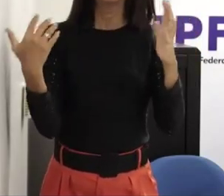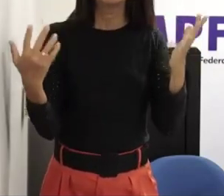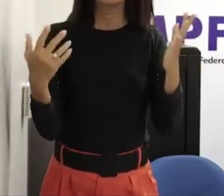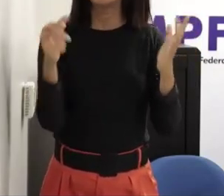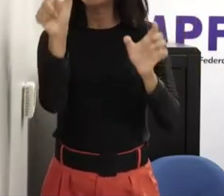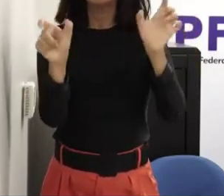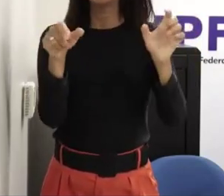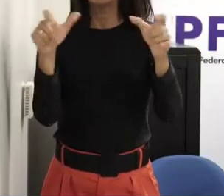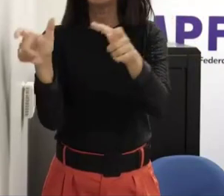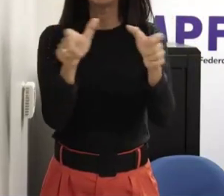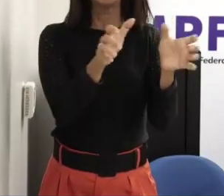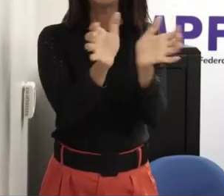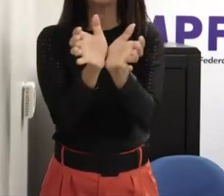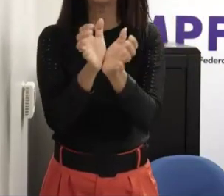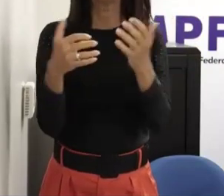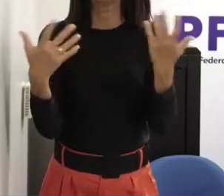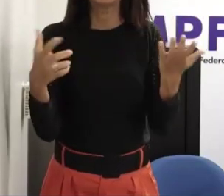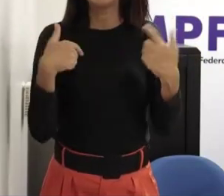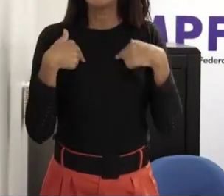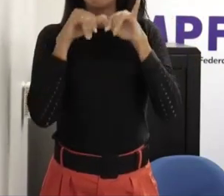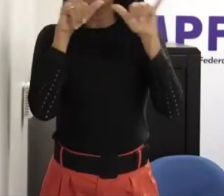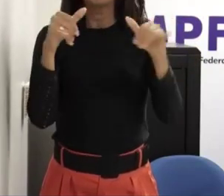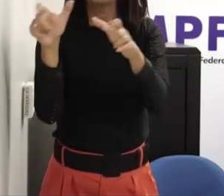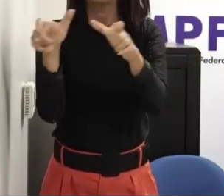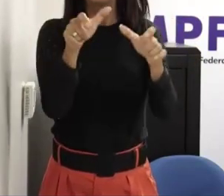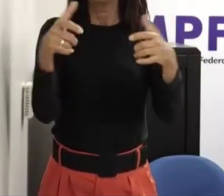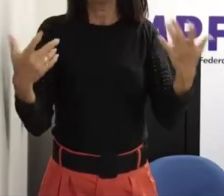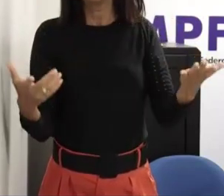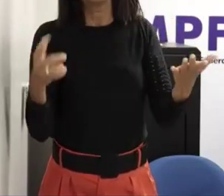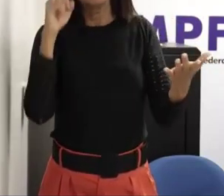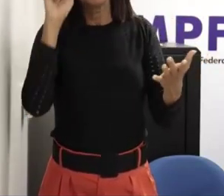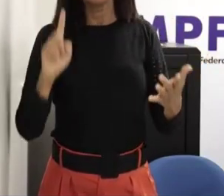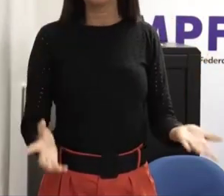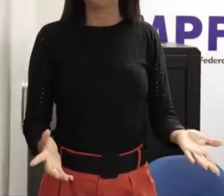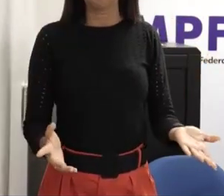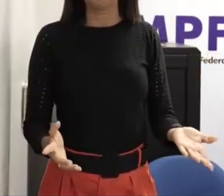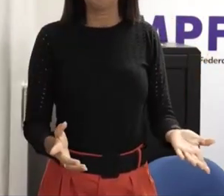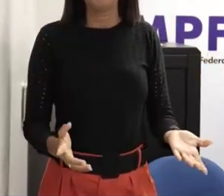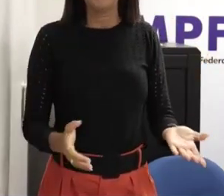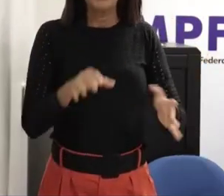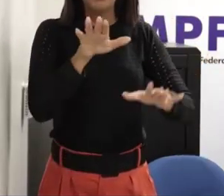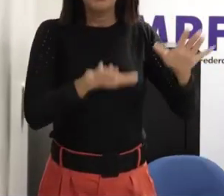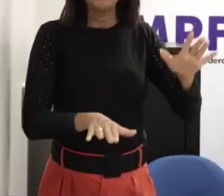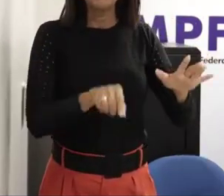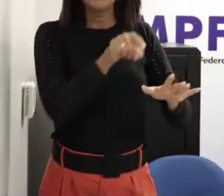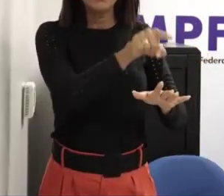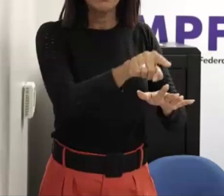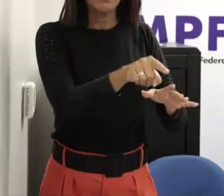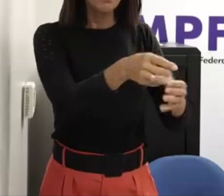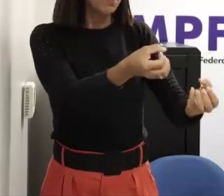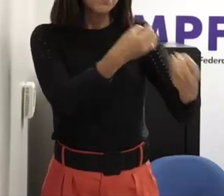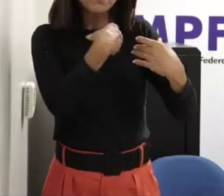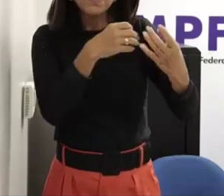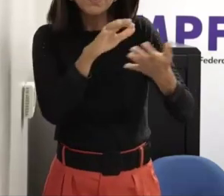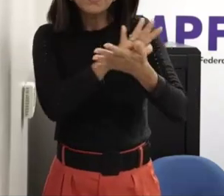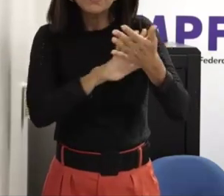recebe uma situação que é comum e a gente não sabe como é que direciona por quê? porque ninguém nunca falou porque ninguém nunca falou